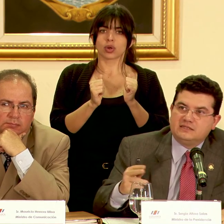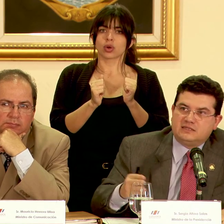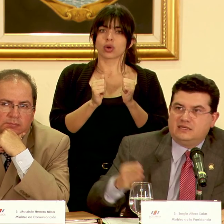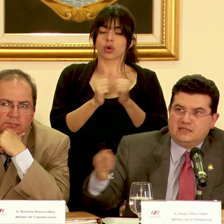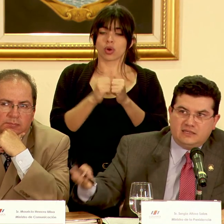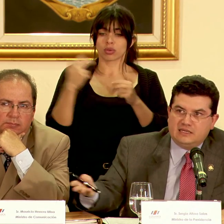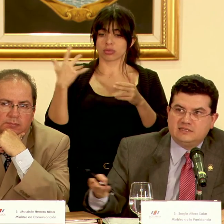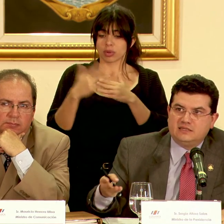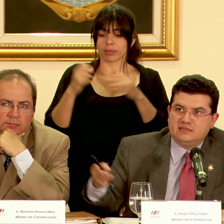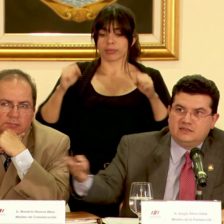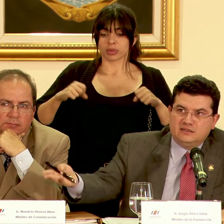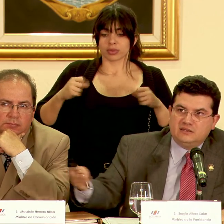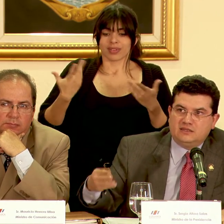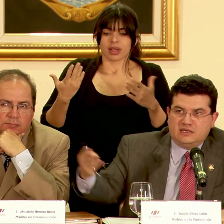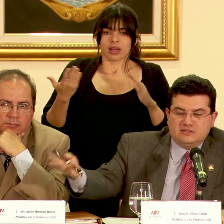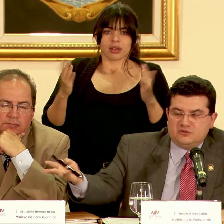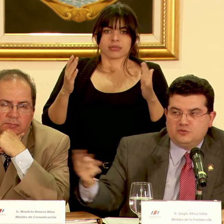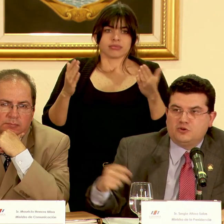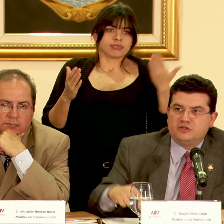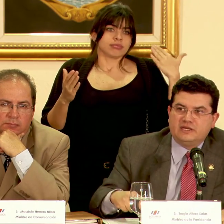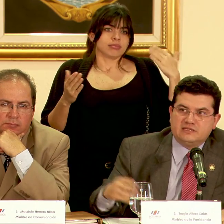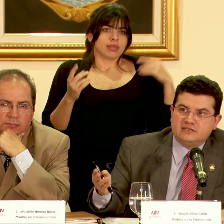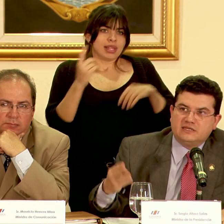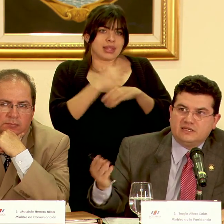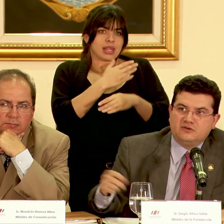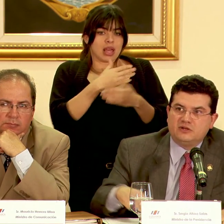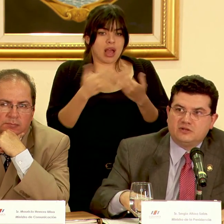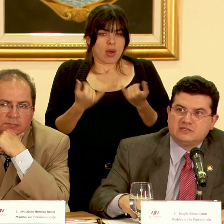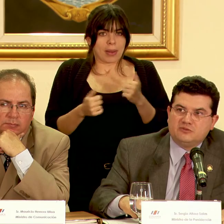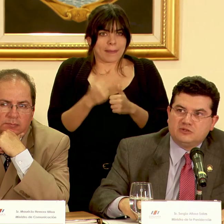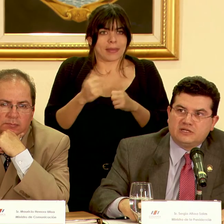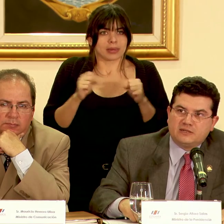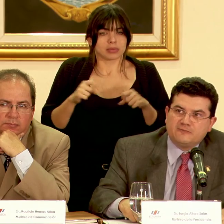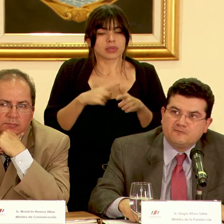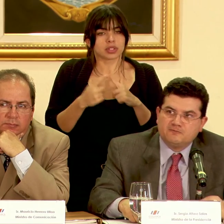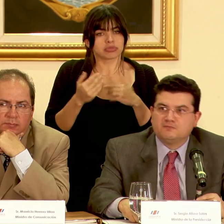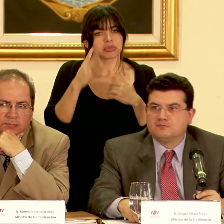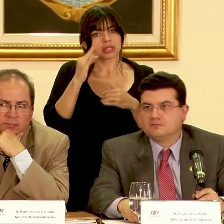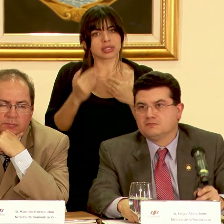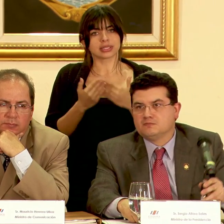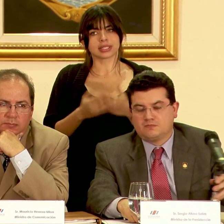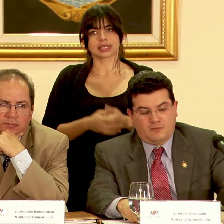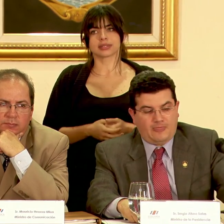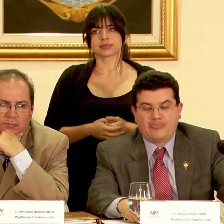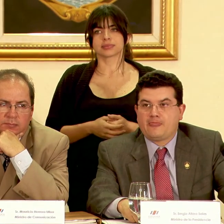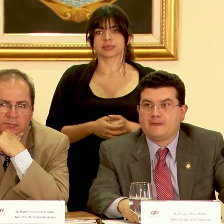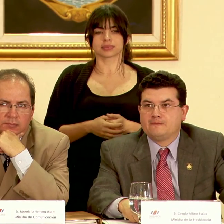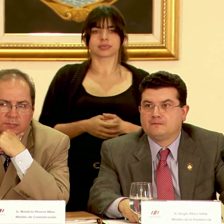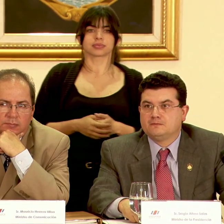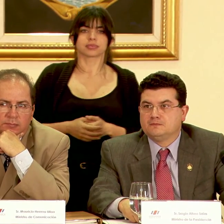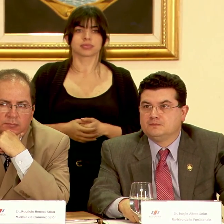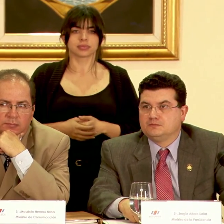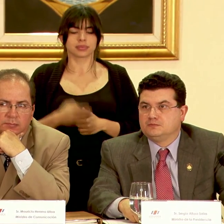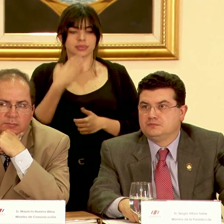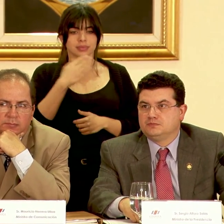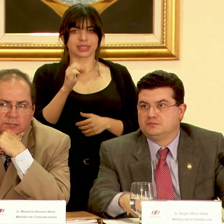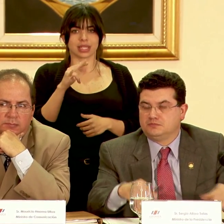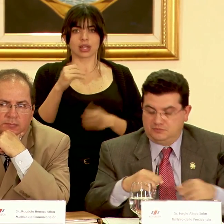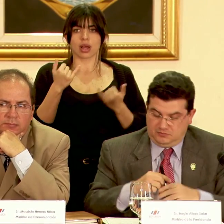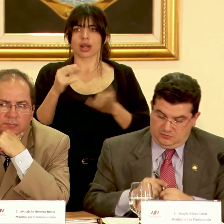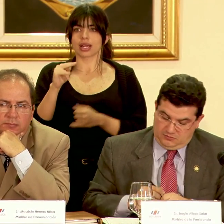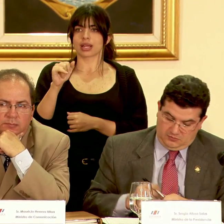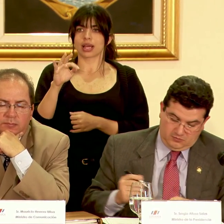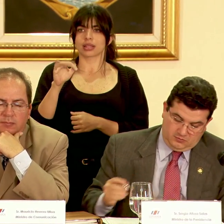alcances que hace unos pocos días así que yo creo que estamos cerca gracias gracias don Sergio Natacha